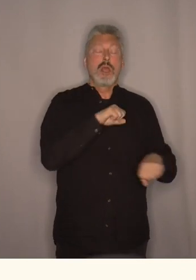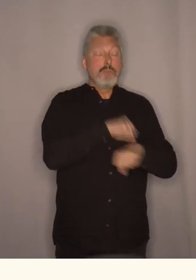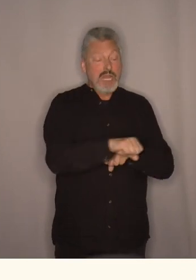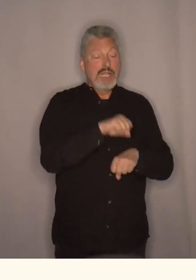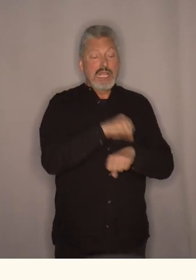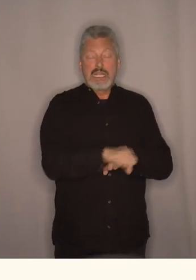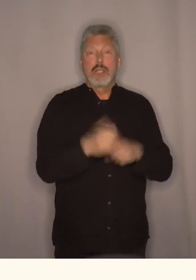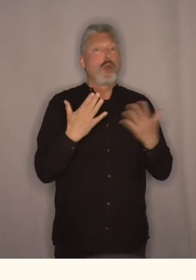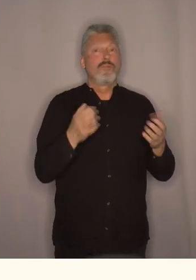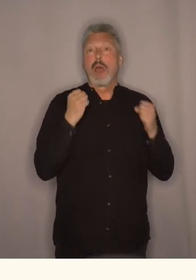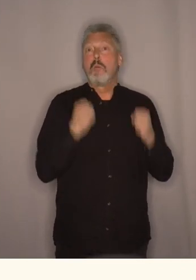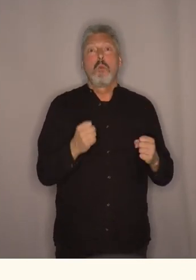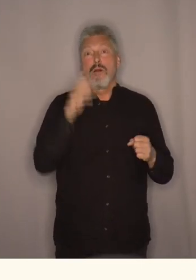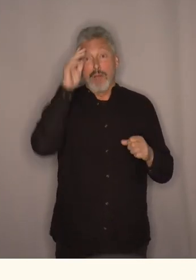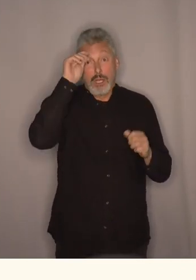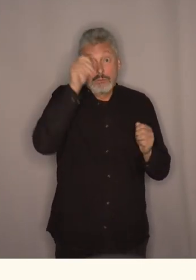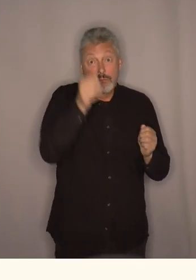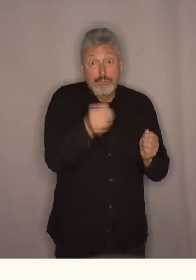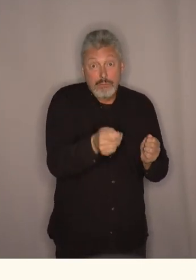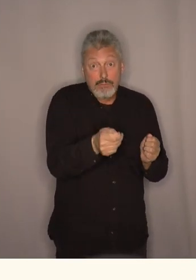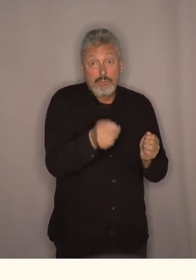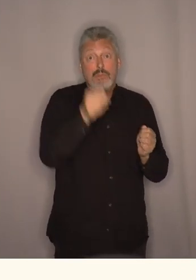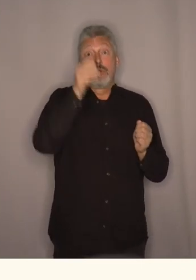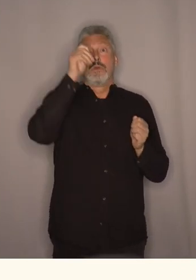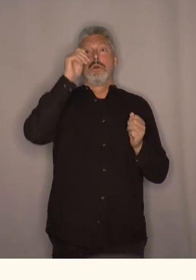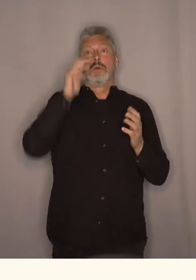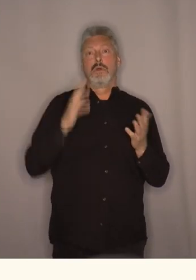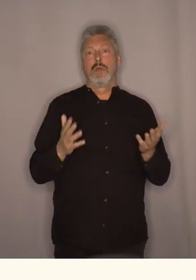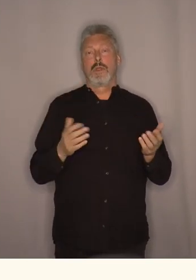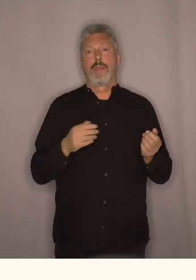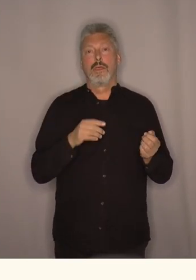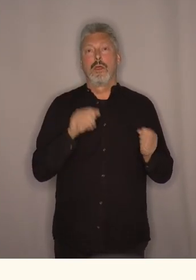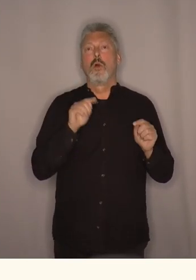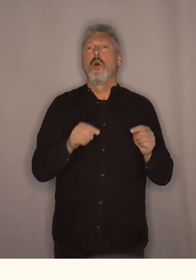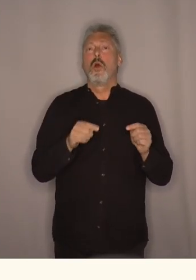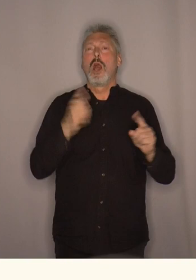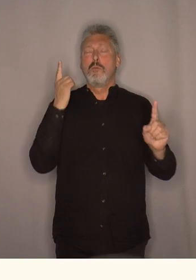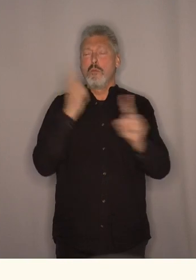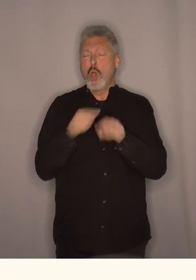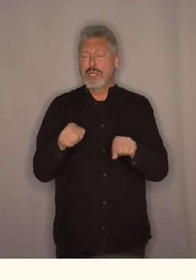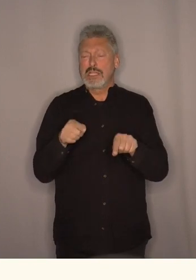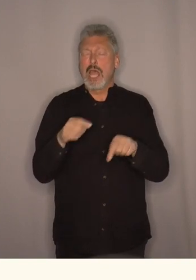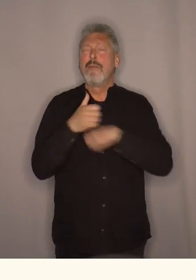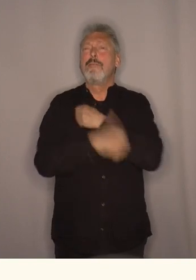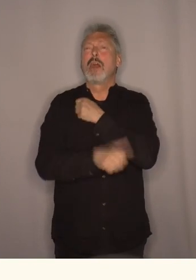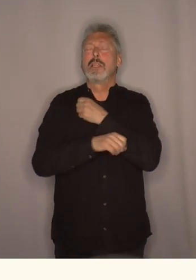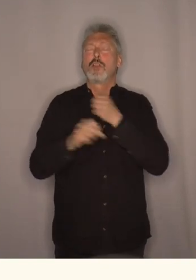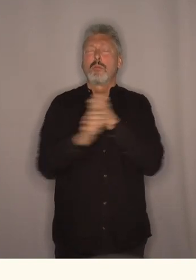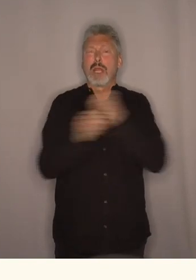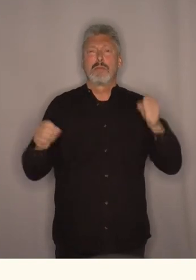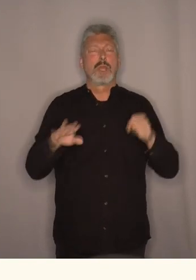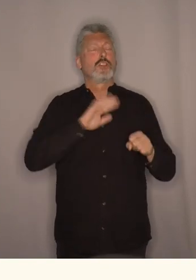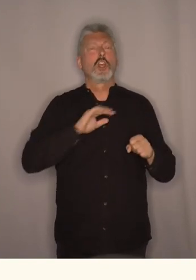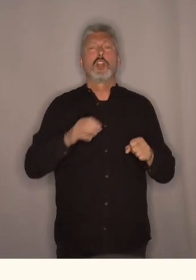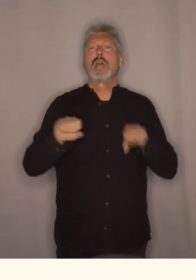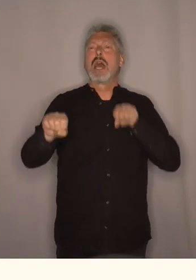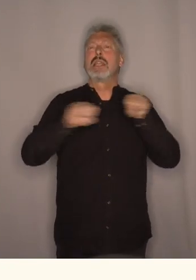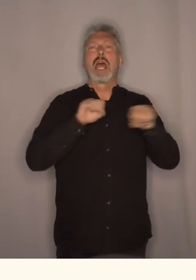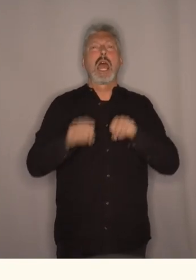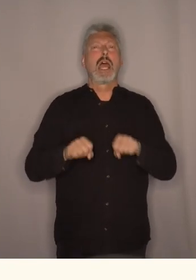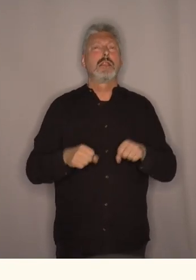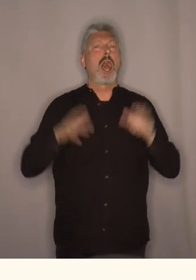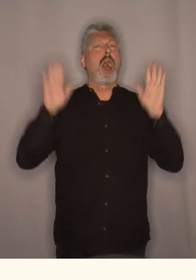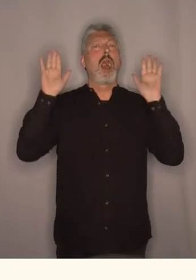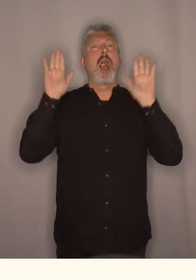ofte med luen i hånden. Og i møte med denne partidomseksplosjonen så synes jeg at regjeringen har vært alt for